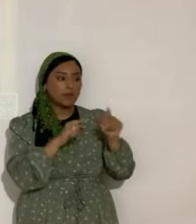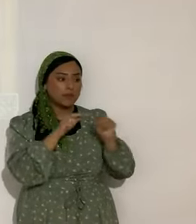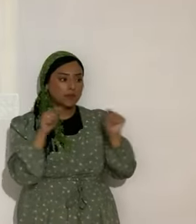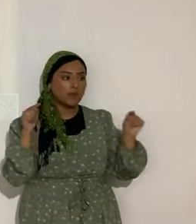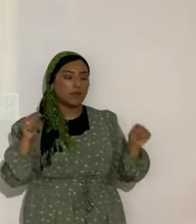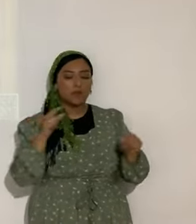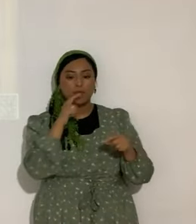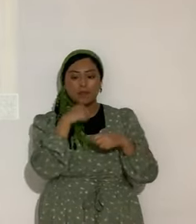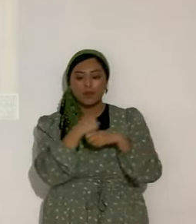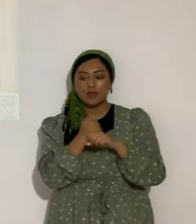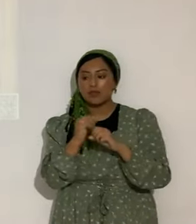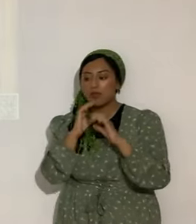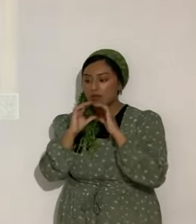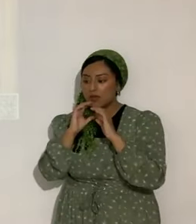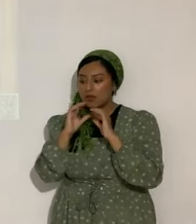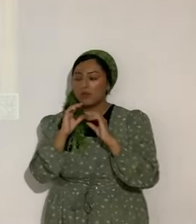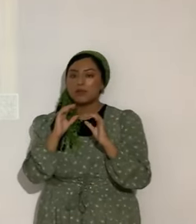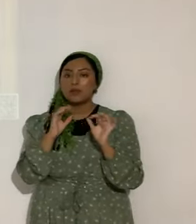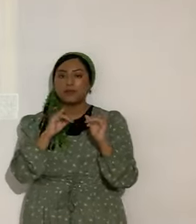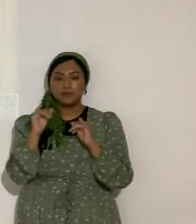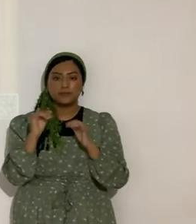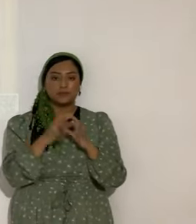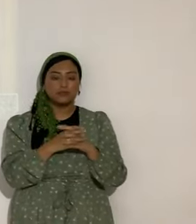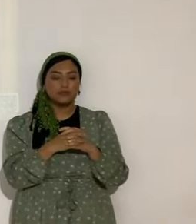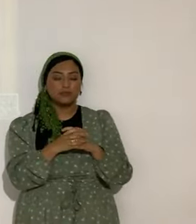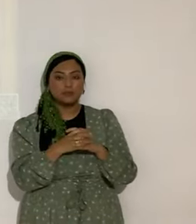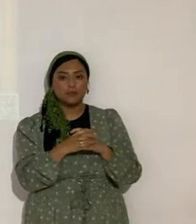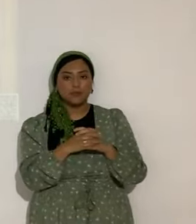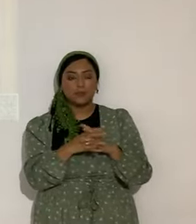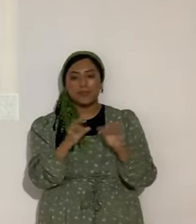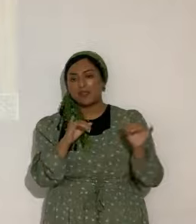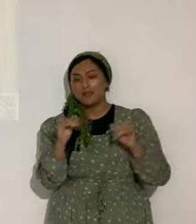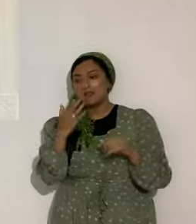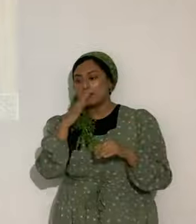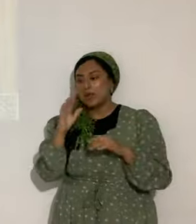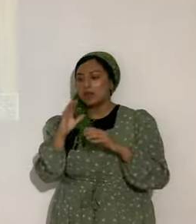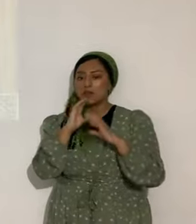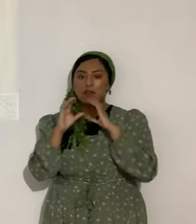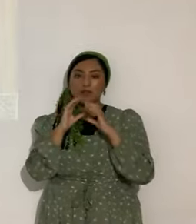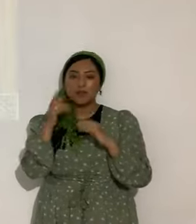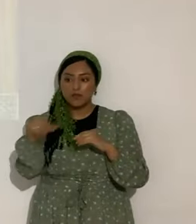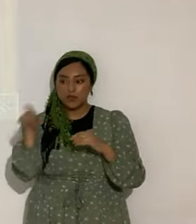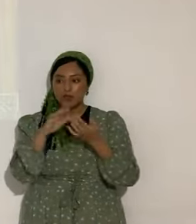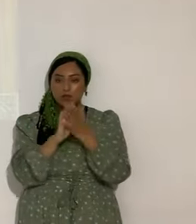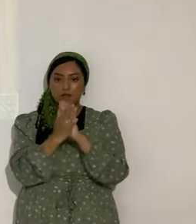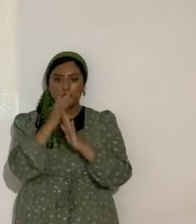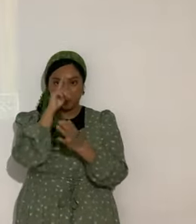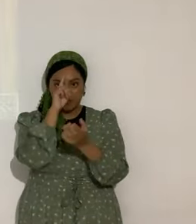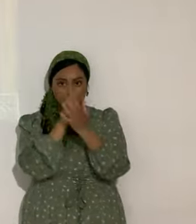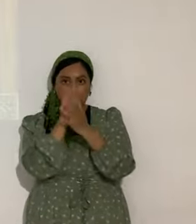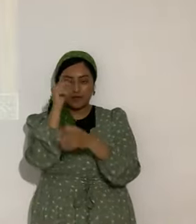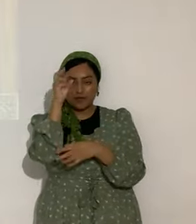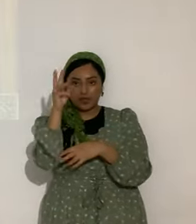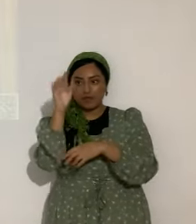comentarios, inclusive hasta los comentarios groseros, para que se conviertan a Yahshua, a Yahshua los toque y se salven.